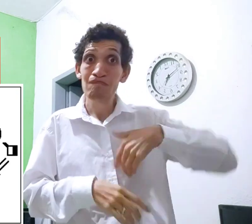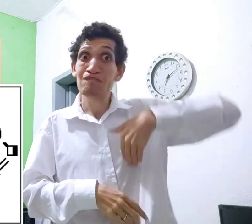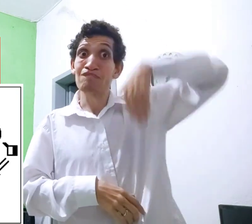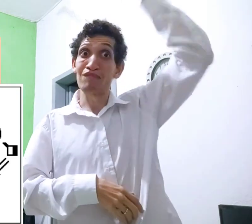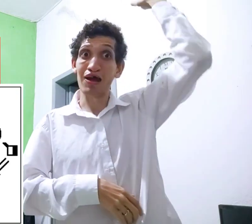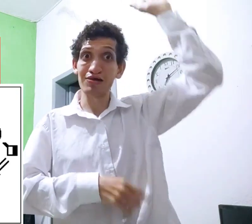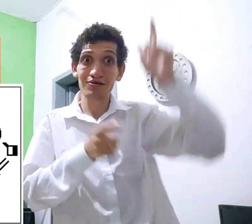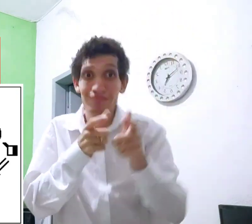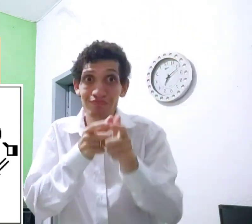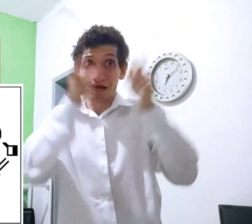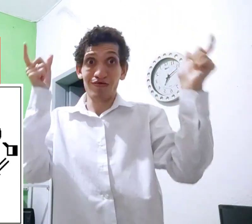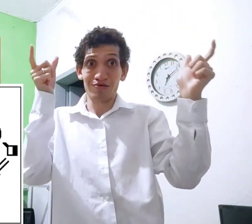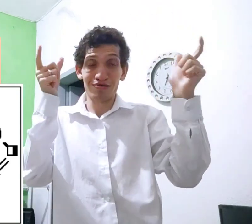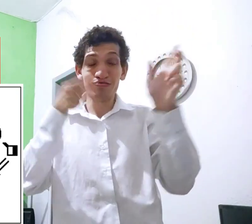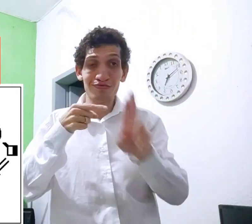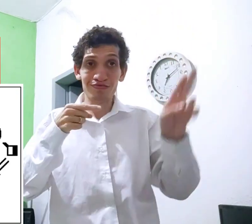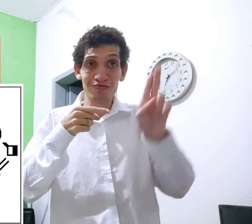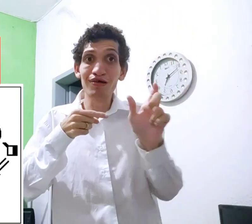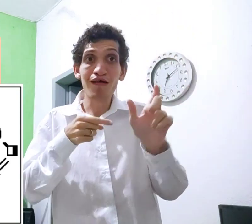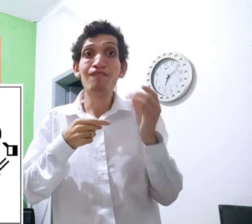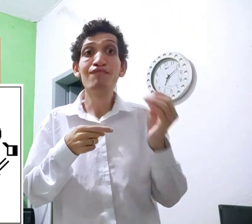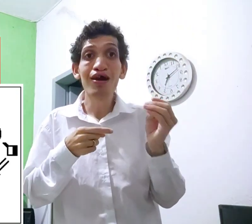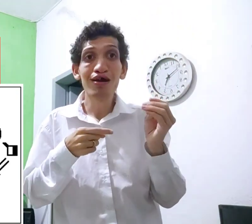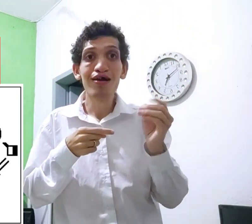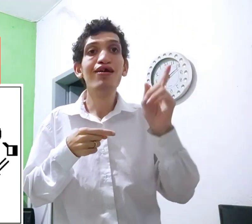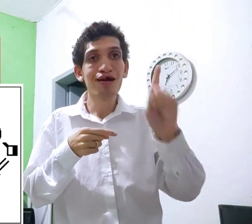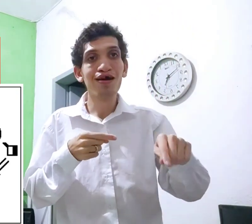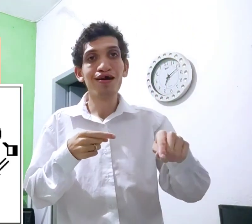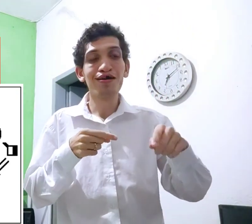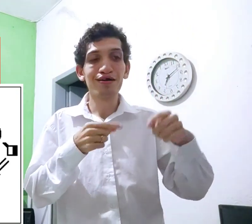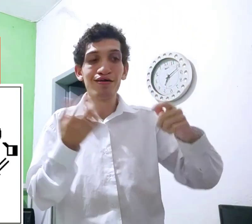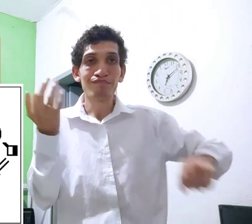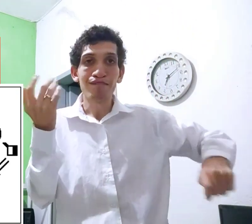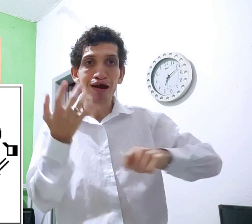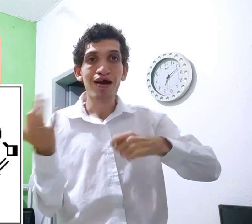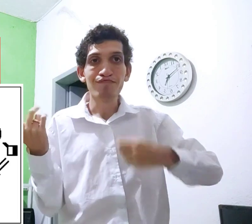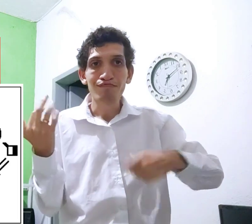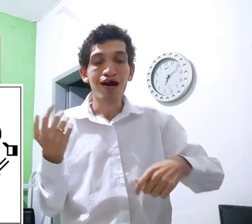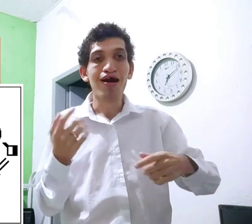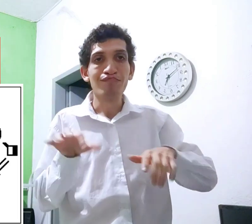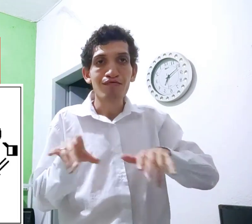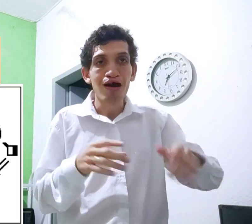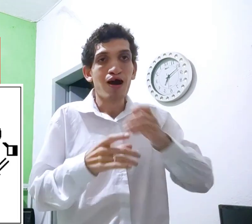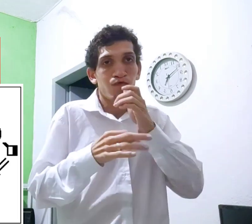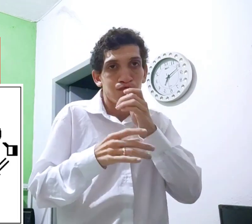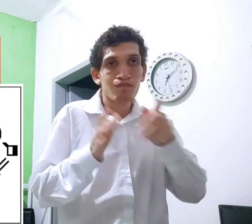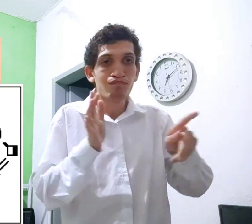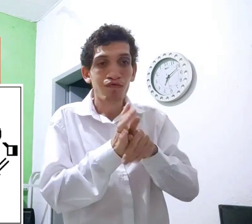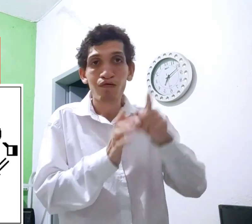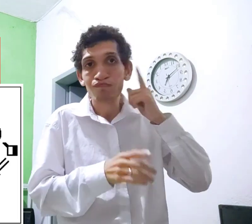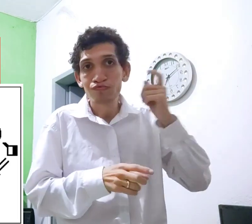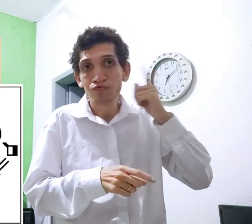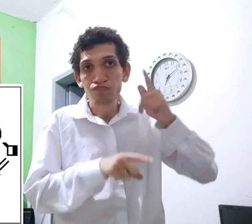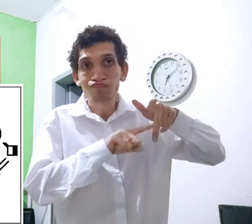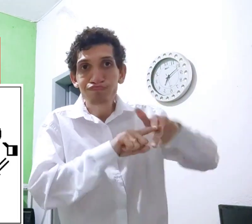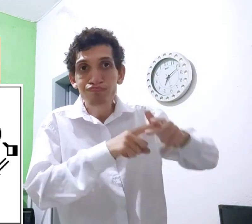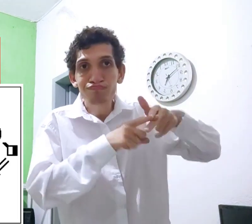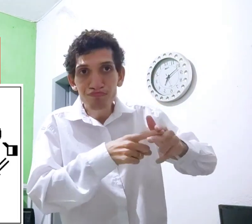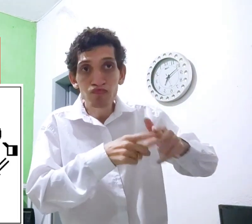Mas o mais, a maioria vai utilizar pra quê? Pra quando é instrumento, o próprio